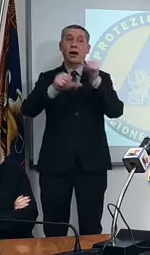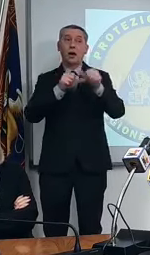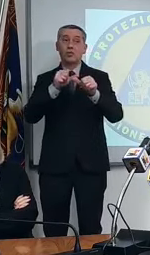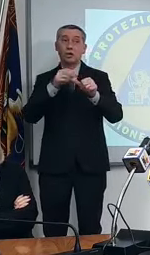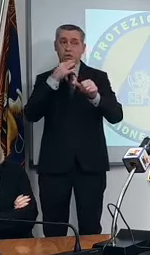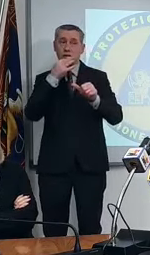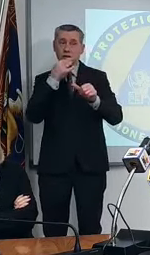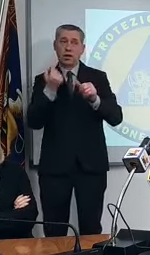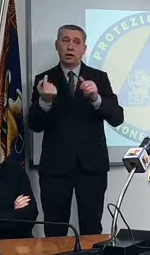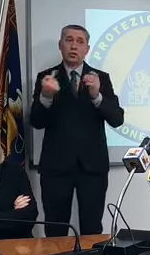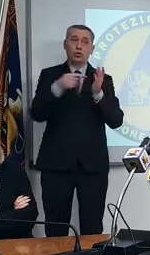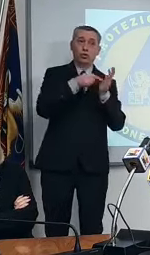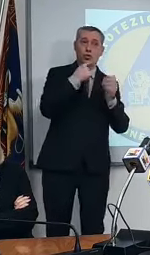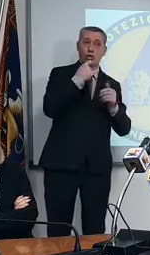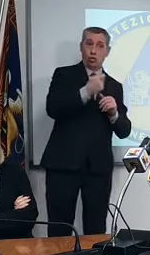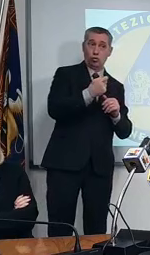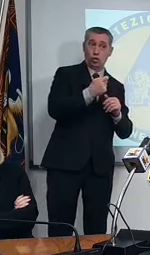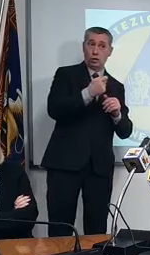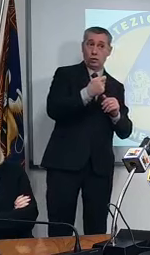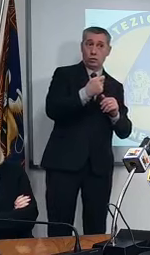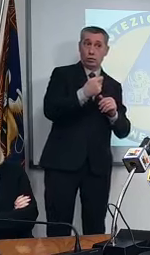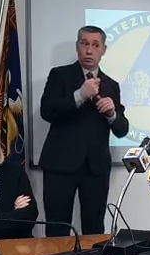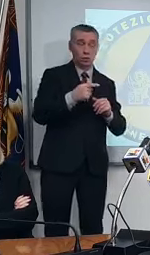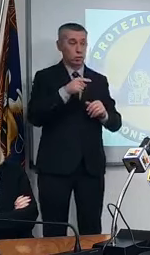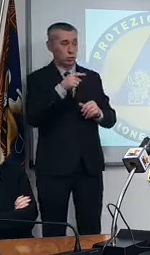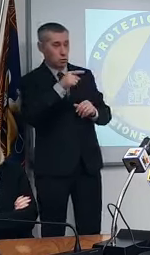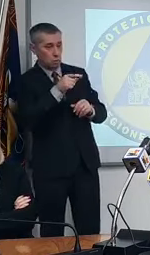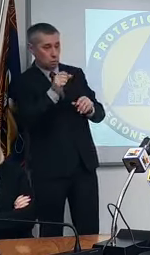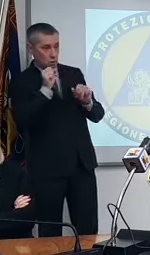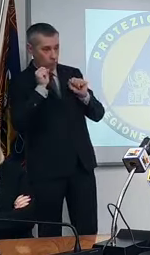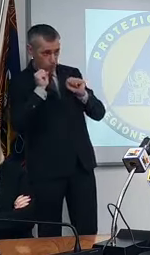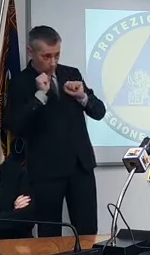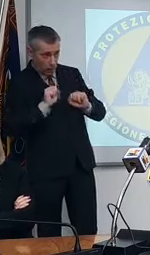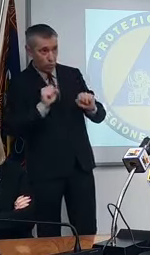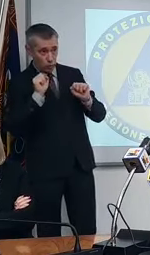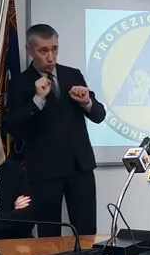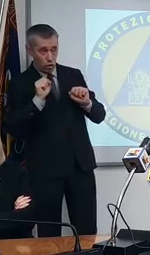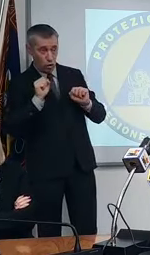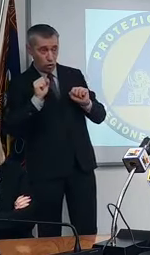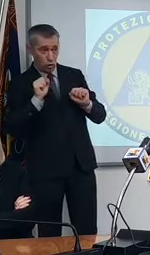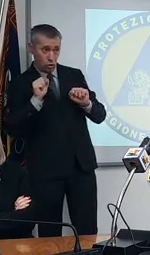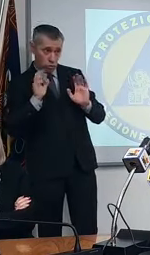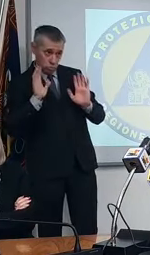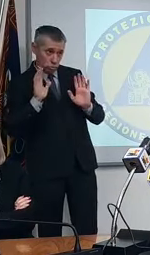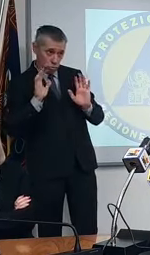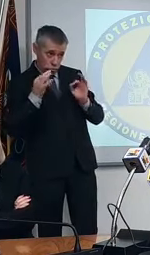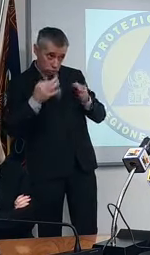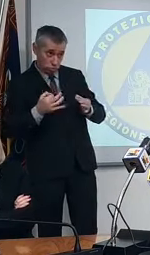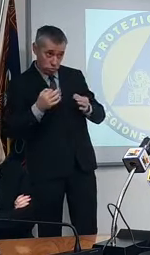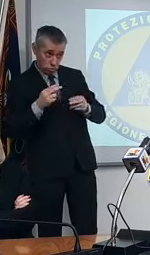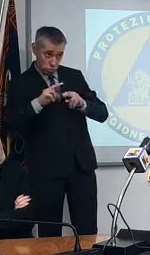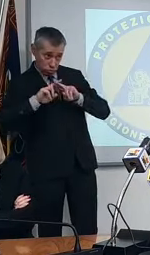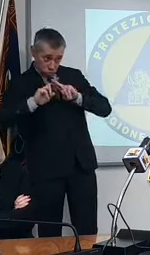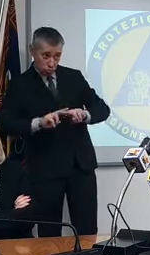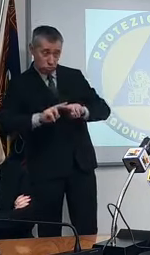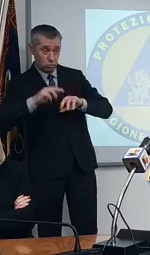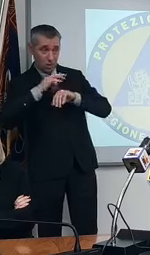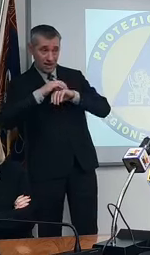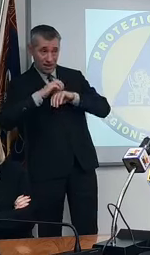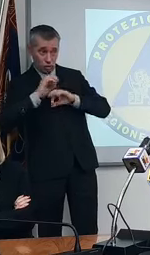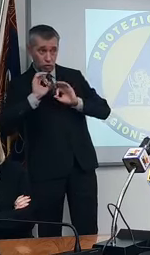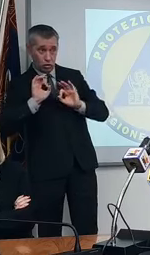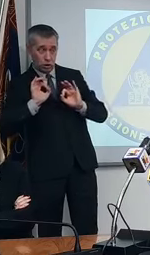questa settimana avremo un altro verdetto potremmo restare arancioni oppure no quindi esatto la rivisitazione del modello da lei ho spiegato